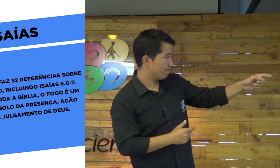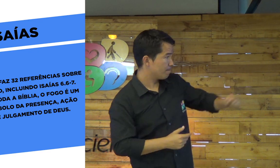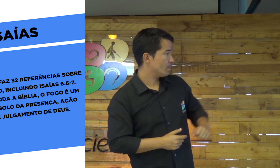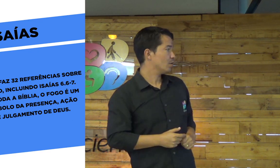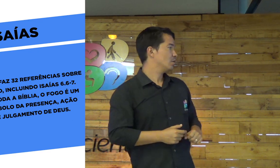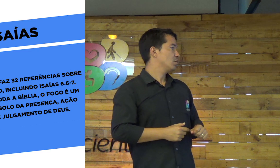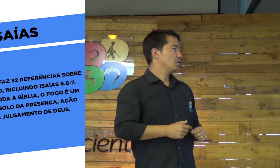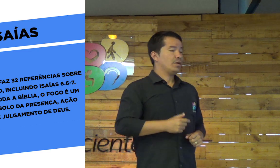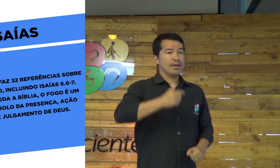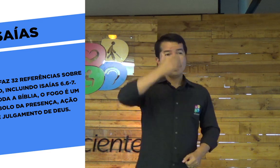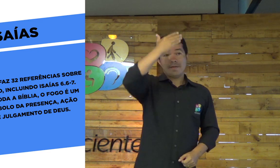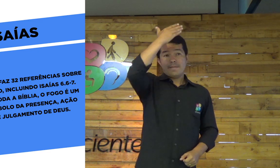fogo?